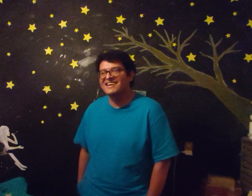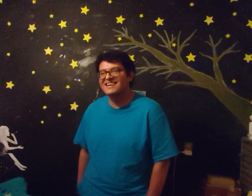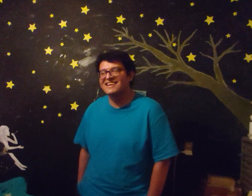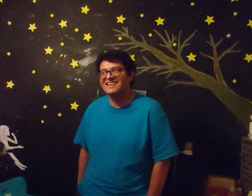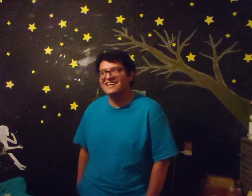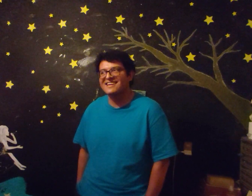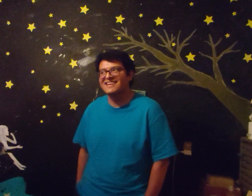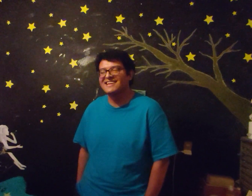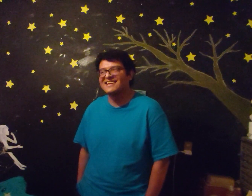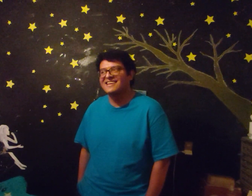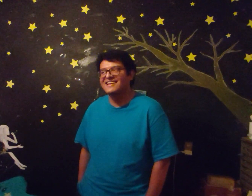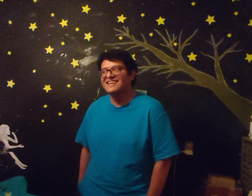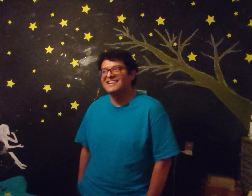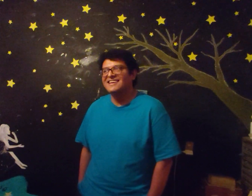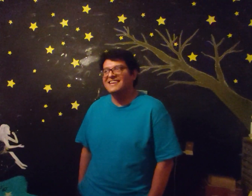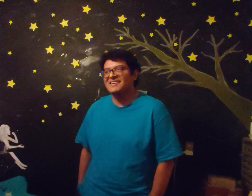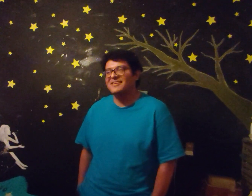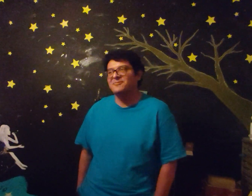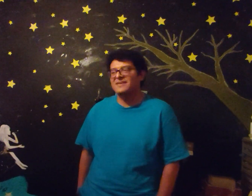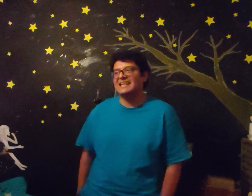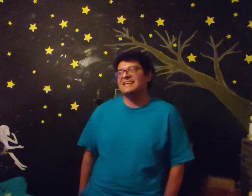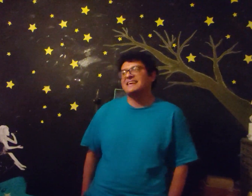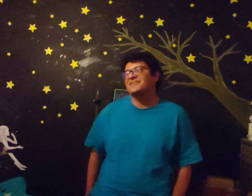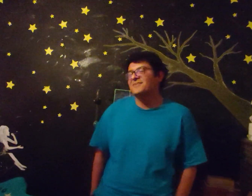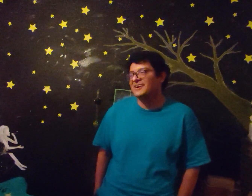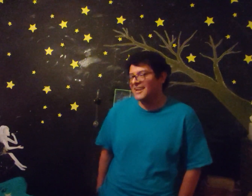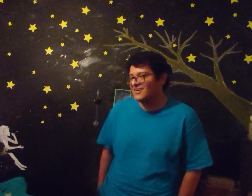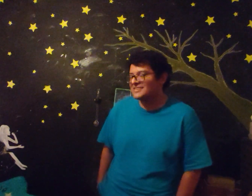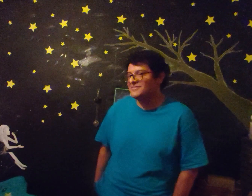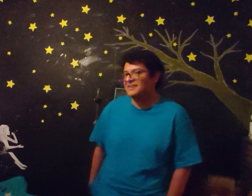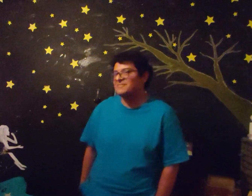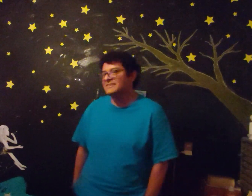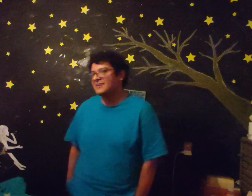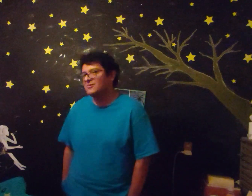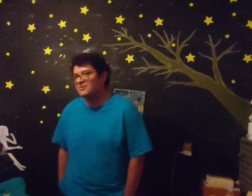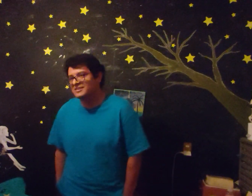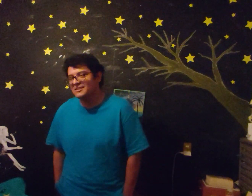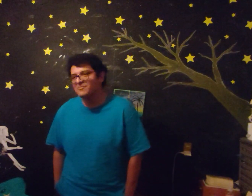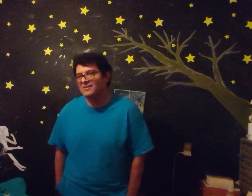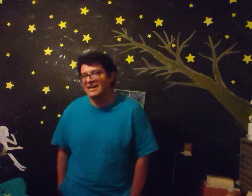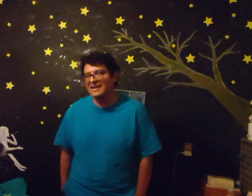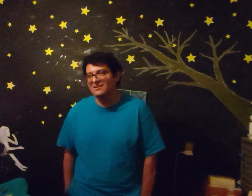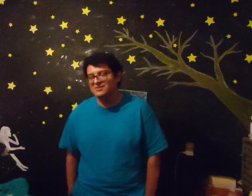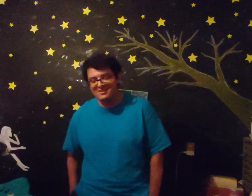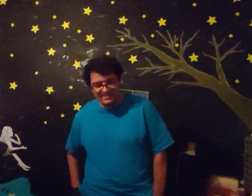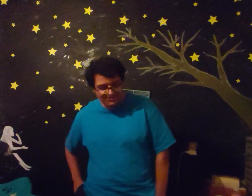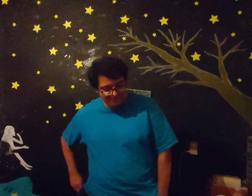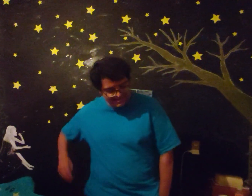con arma legendaria? Y fíjate que yo creo que sí van a empezar con los de temporada, los seasonal Porque